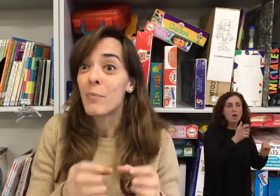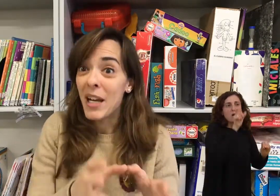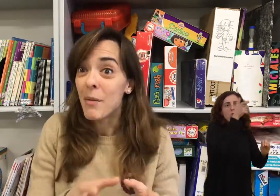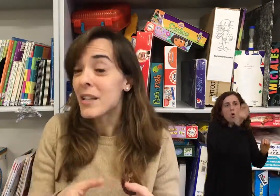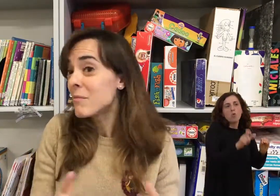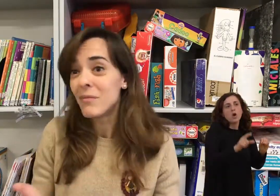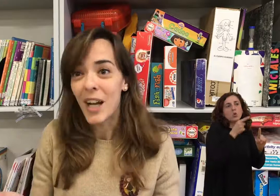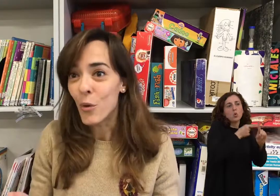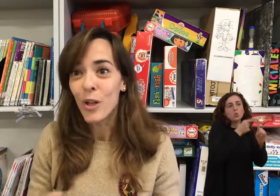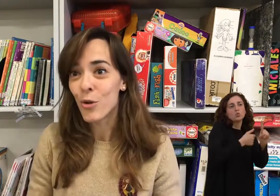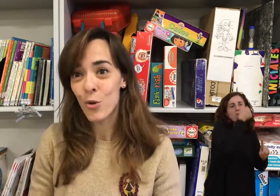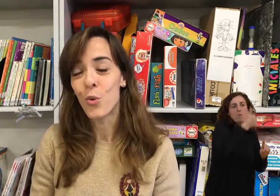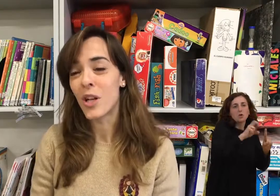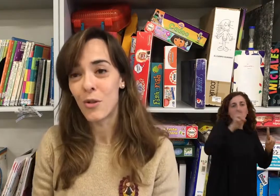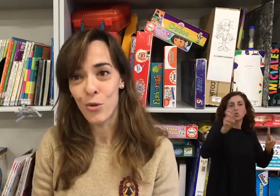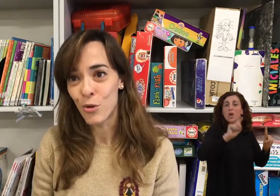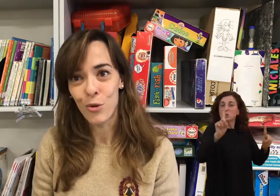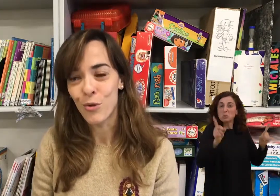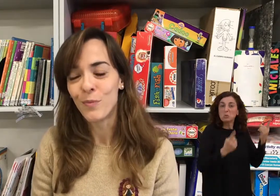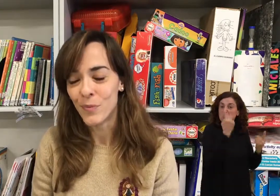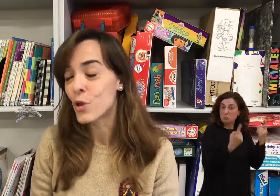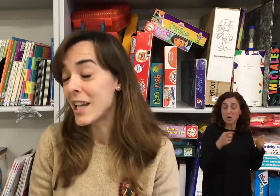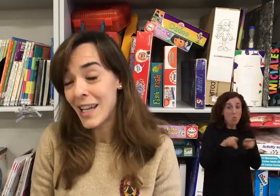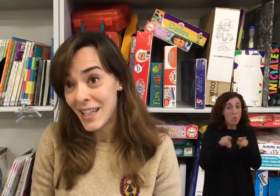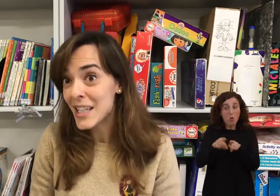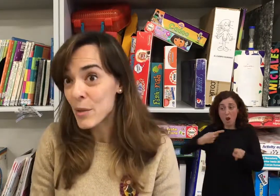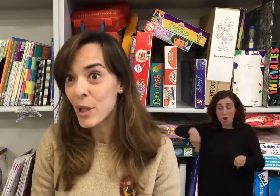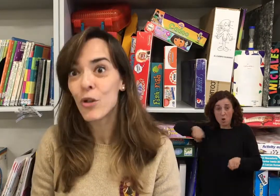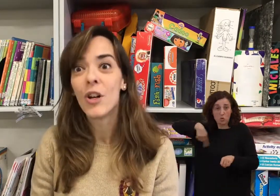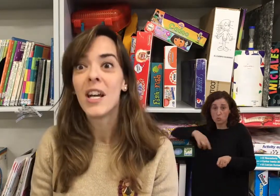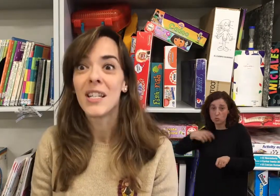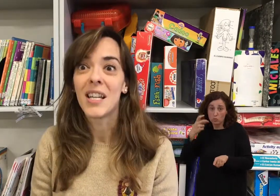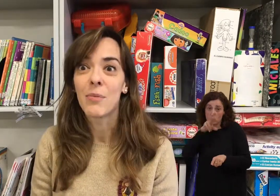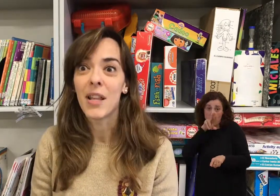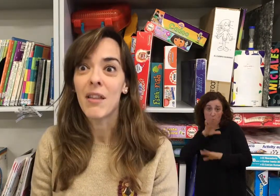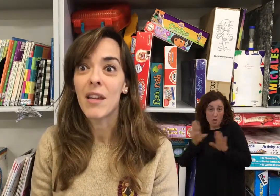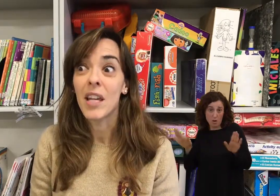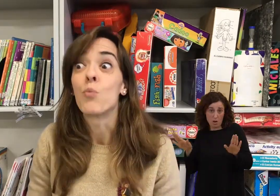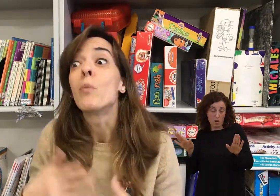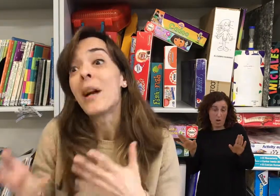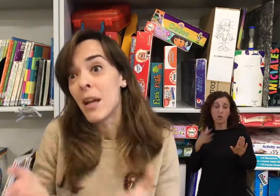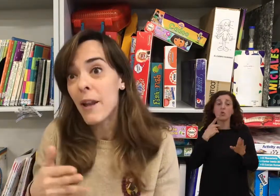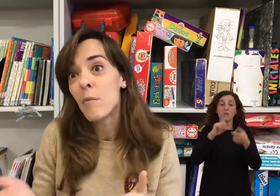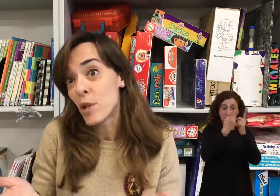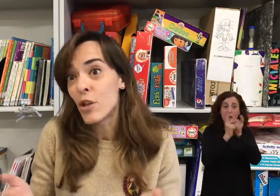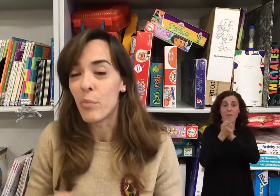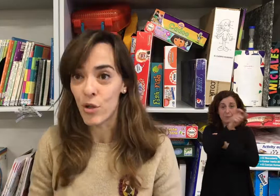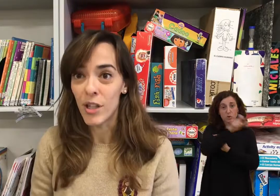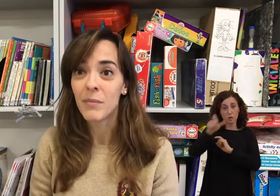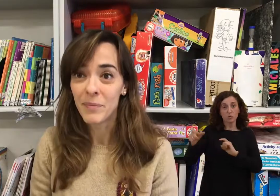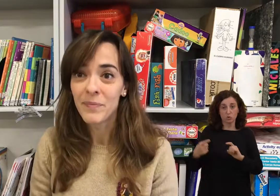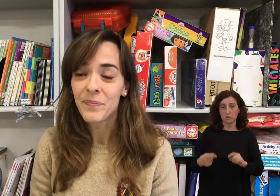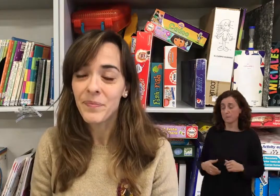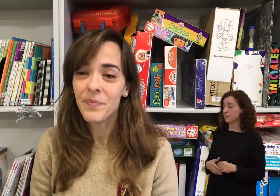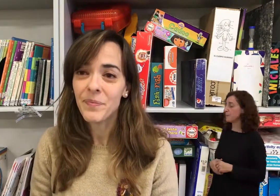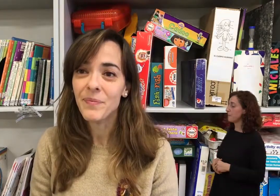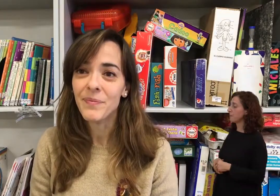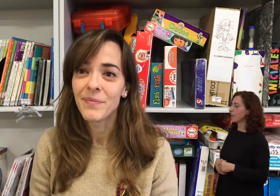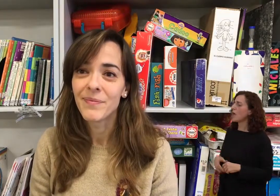palabras, al igual que nos ocurre a nosotros. O sea que, en ese aspecto, sí que es verdad que es muy variable de persona a persona. Otra cuestión también